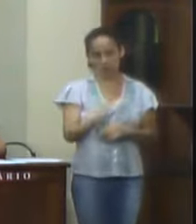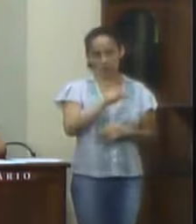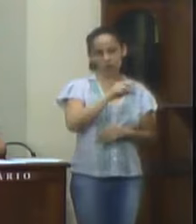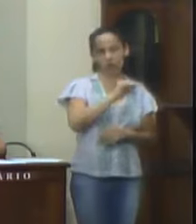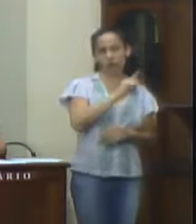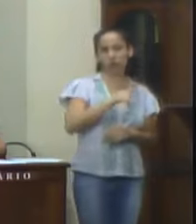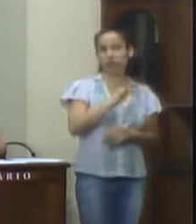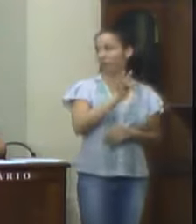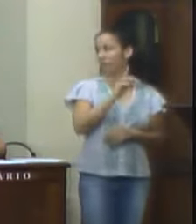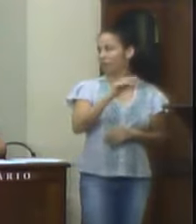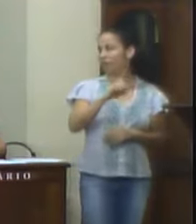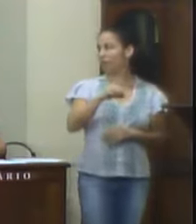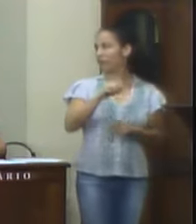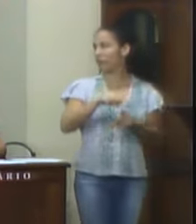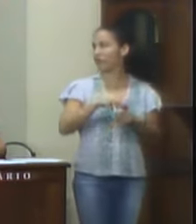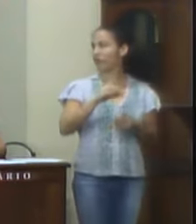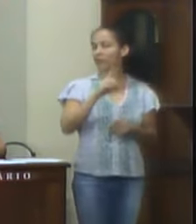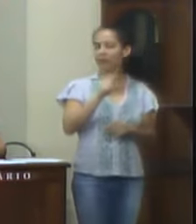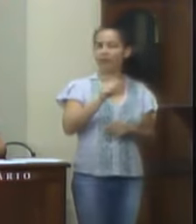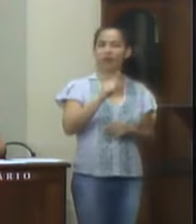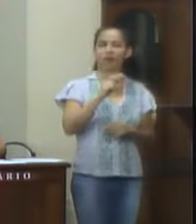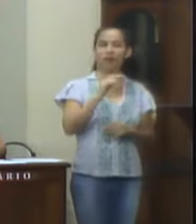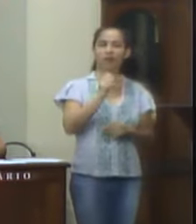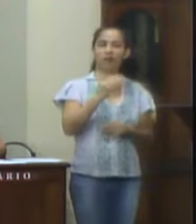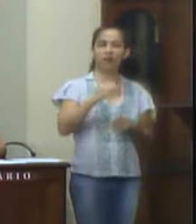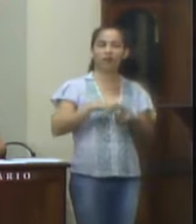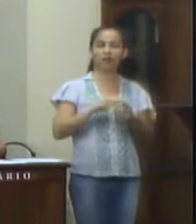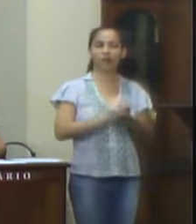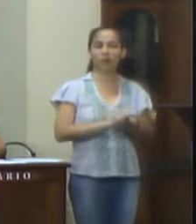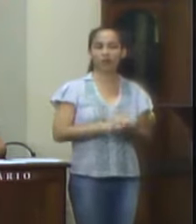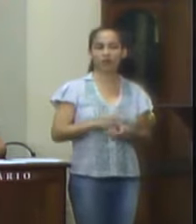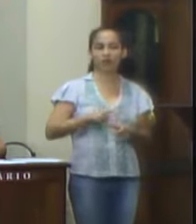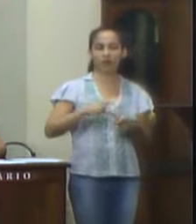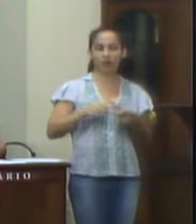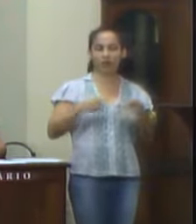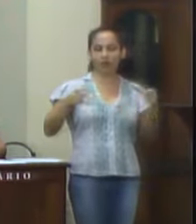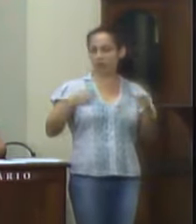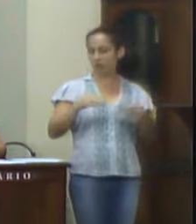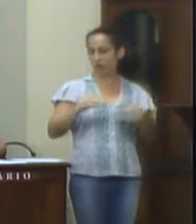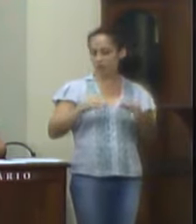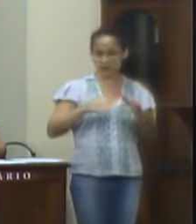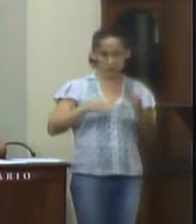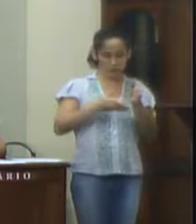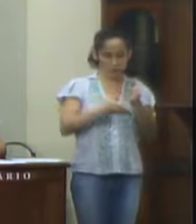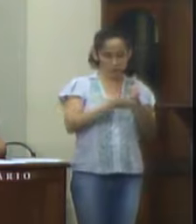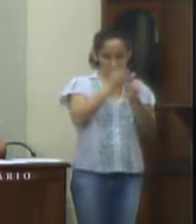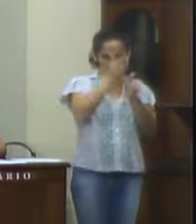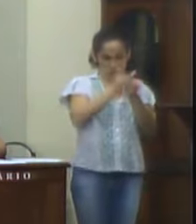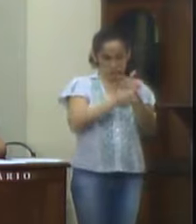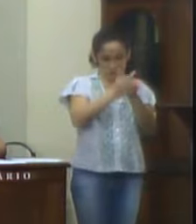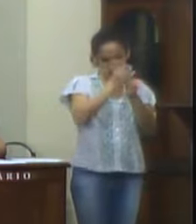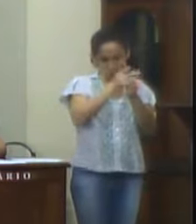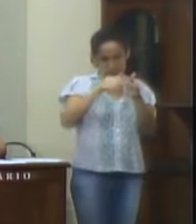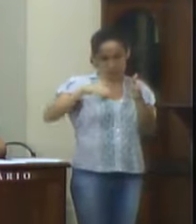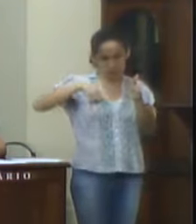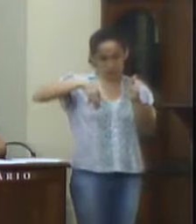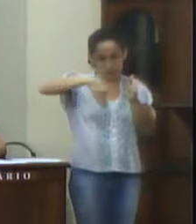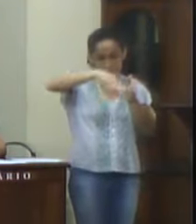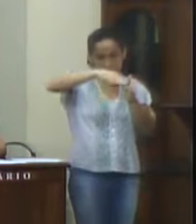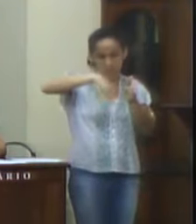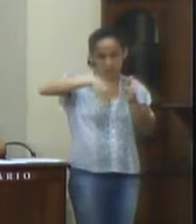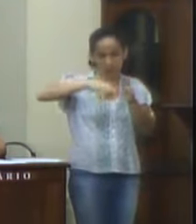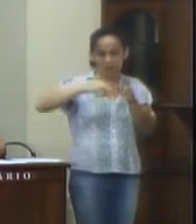Fernando Furtado da Graça, através do setor responsável, o aumento da mureta sobre a ponte que passa sobre a vala